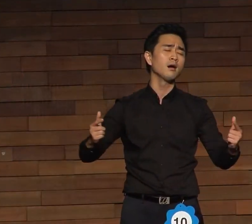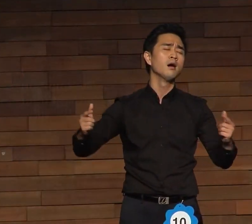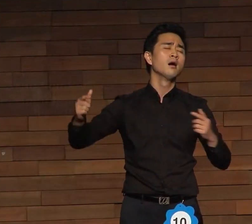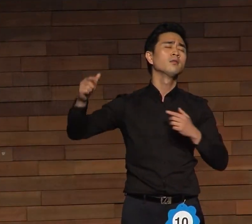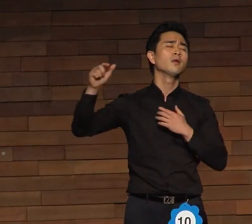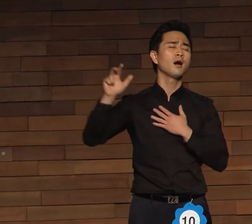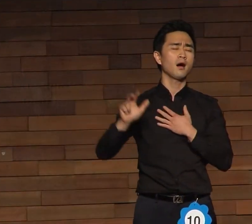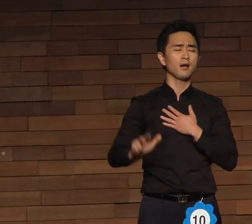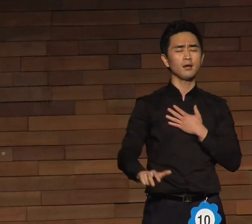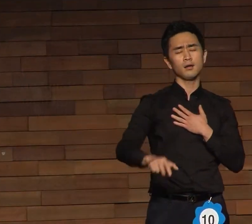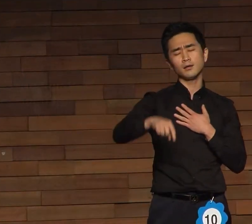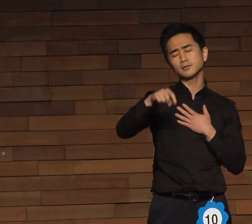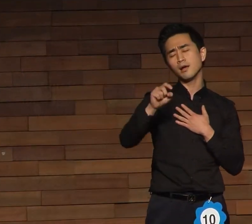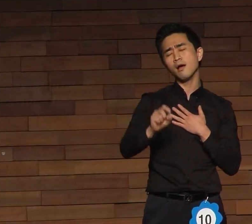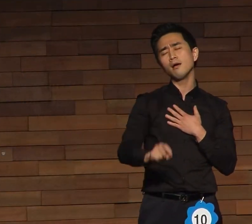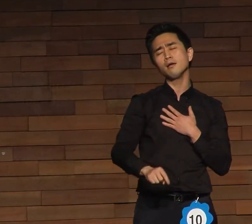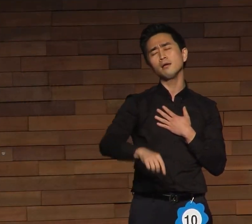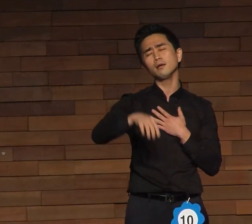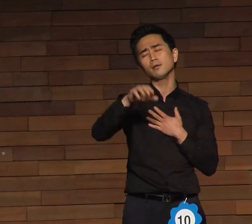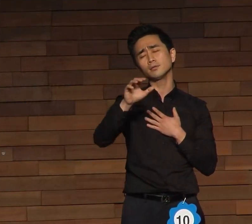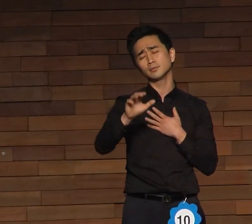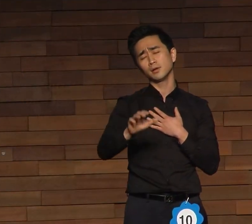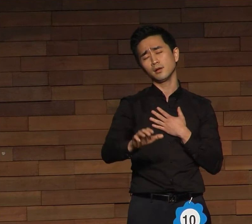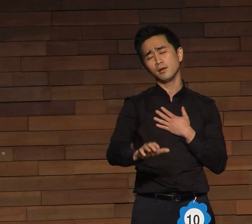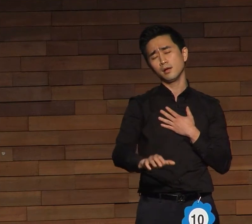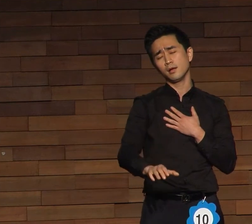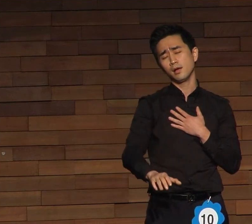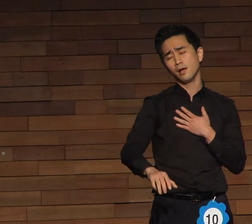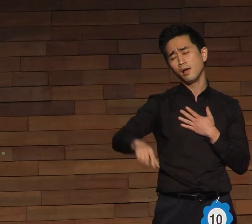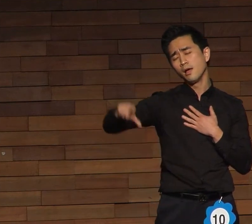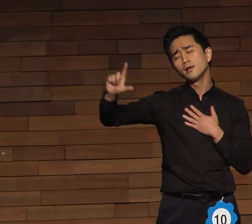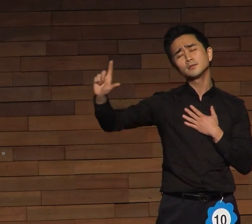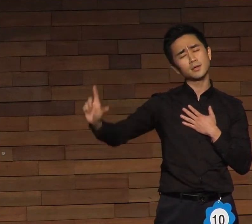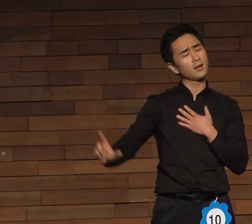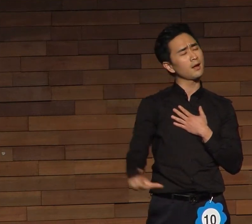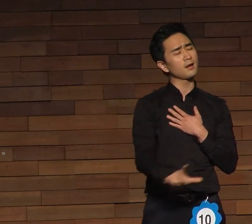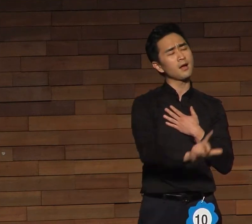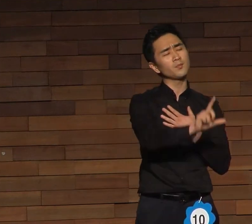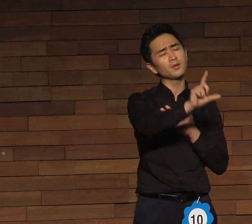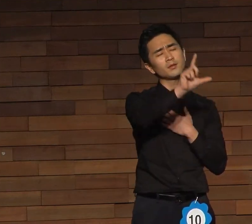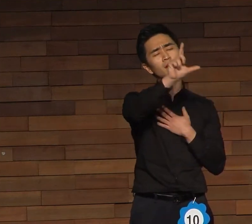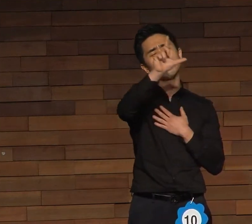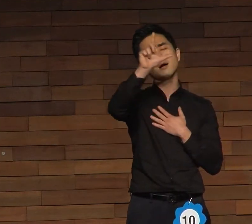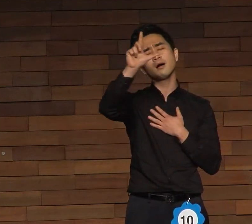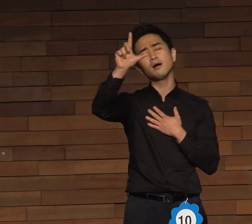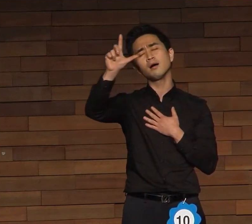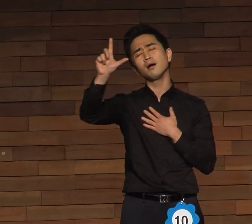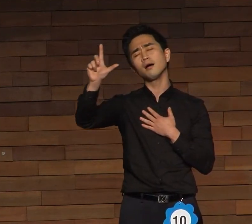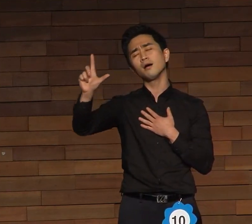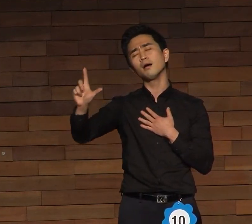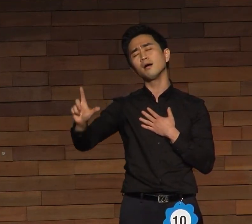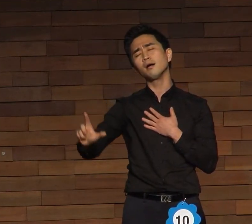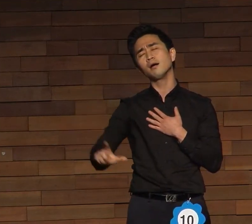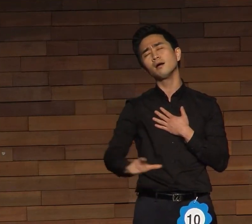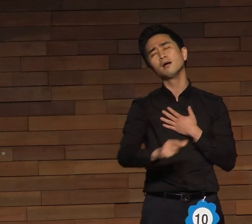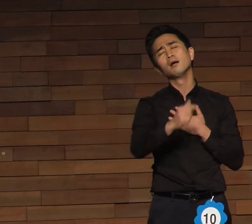나 이곳에 살아갑니다 opponents